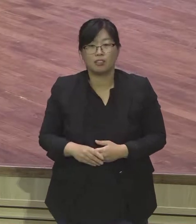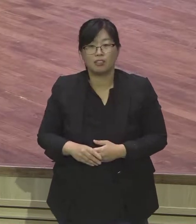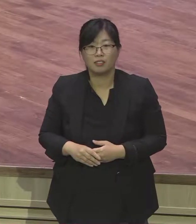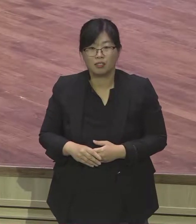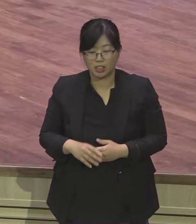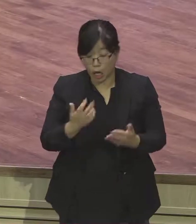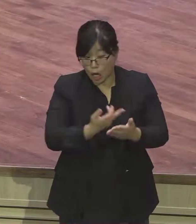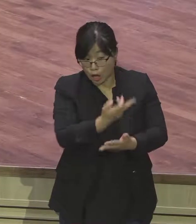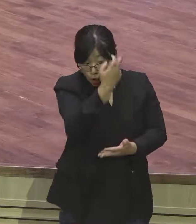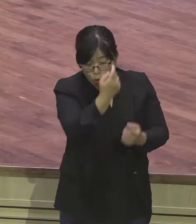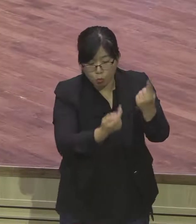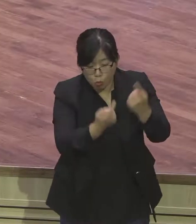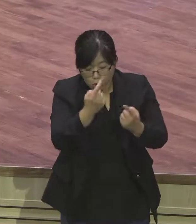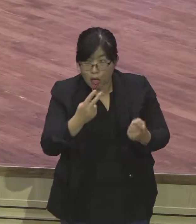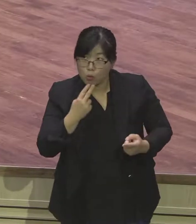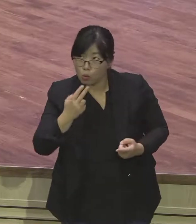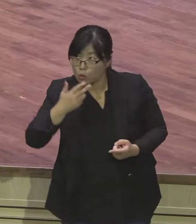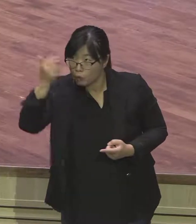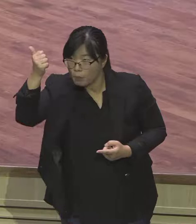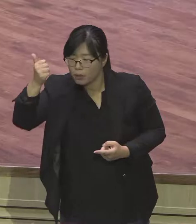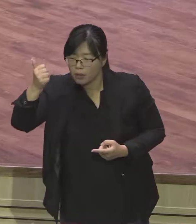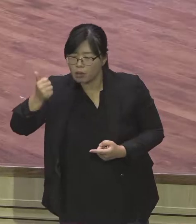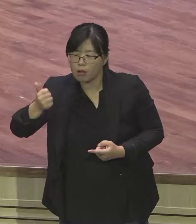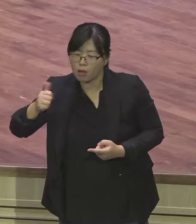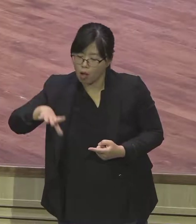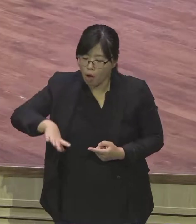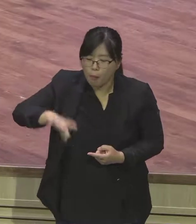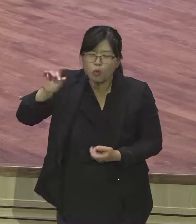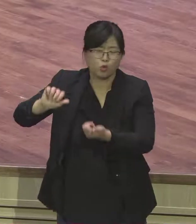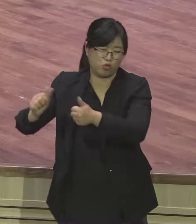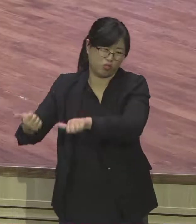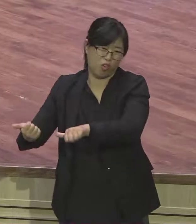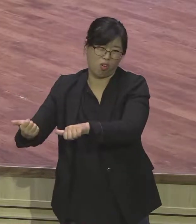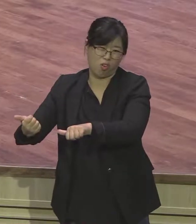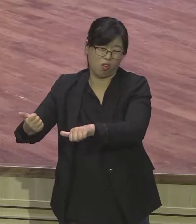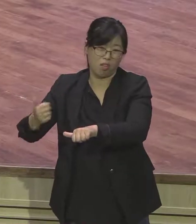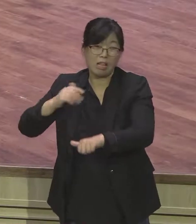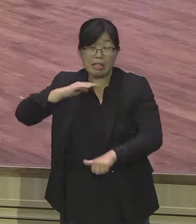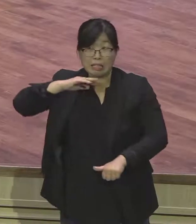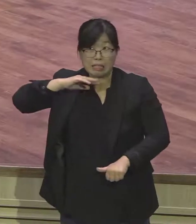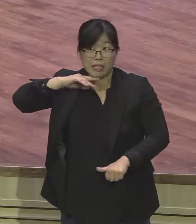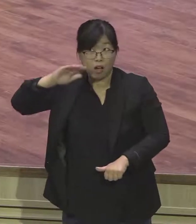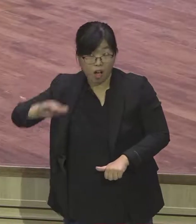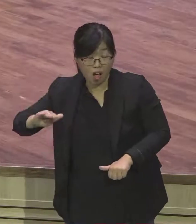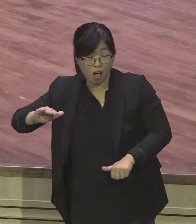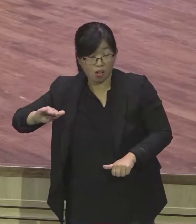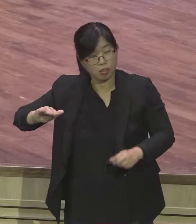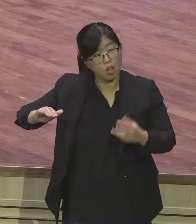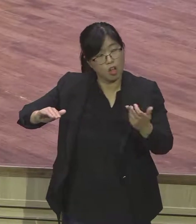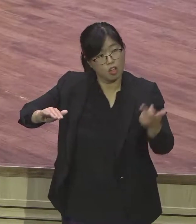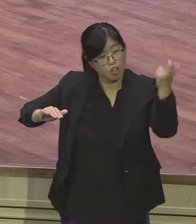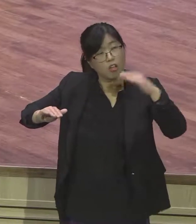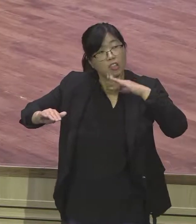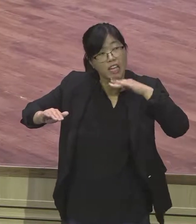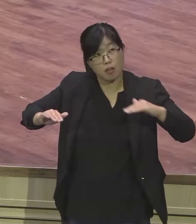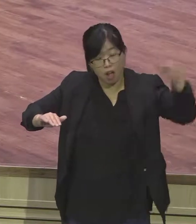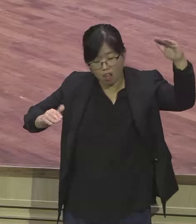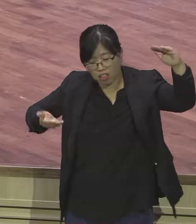되죠 먼저 죽습니다 먼저 유언을 하는데 요셉은 이제 애곱